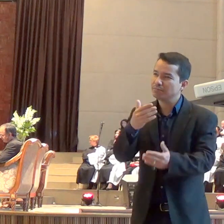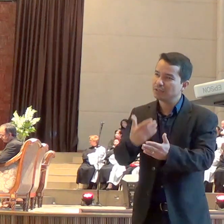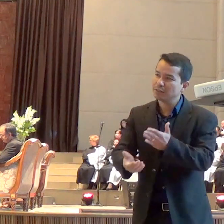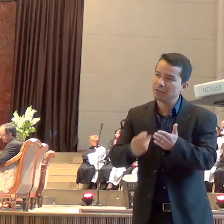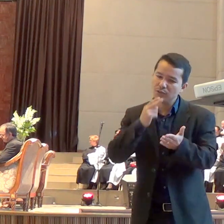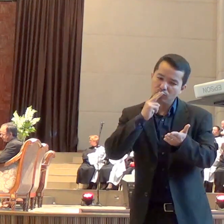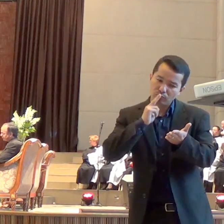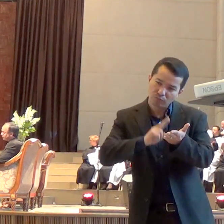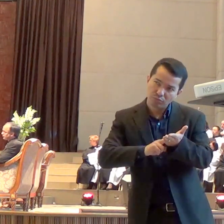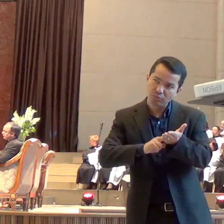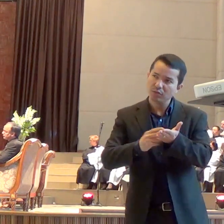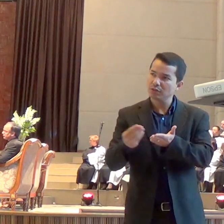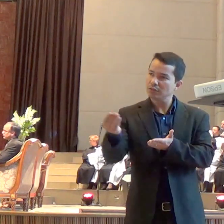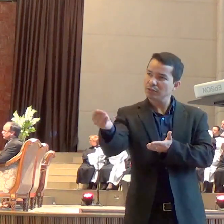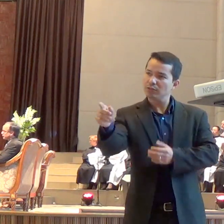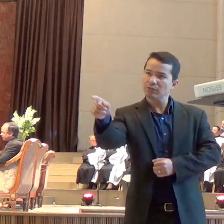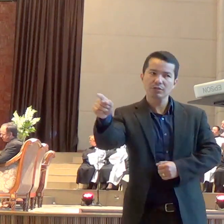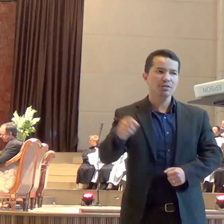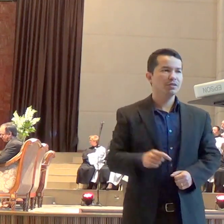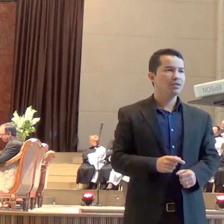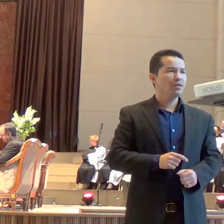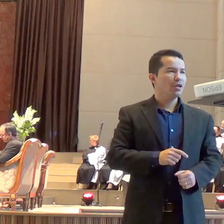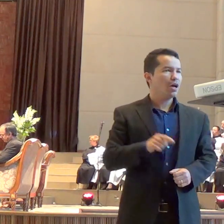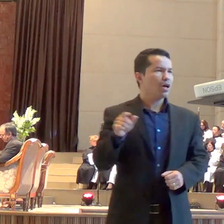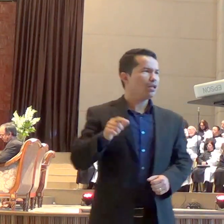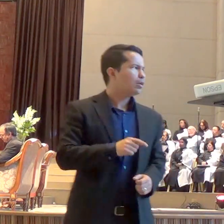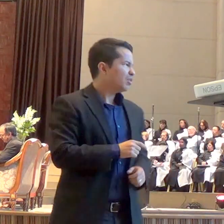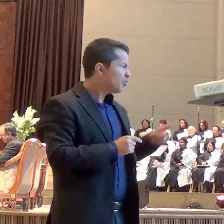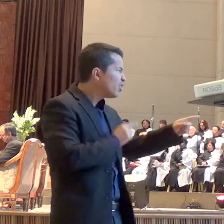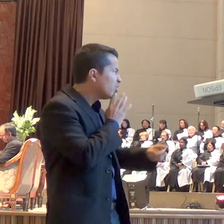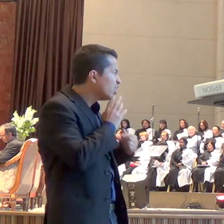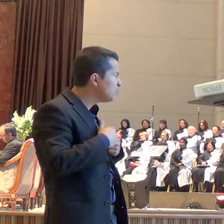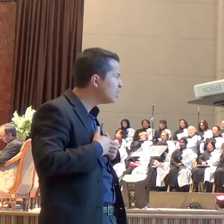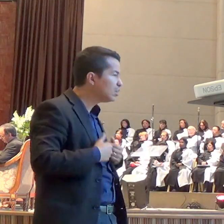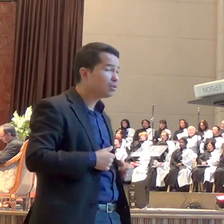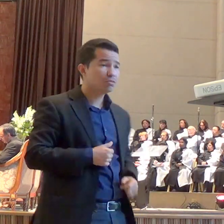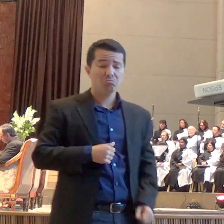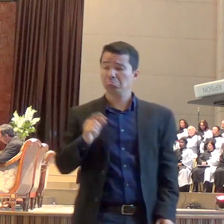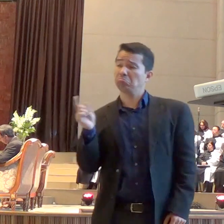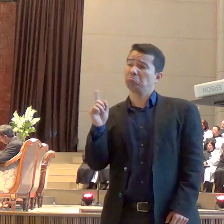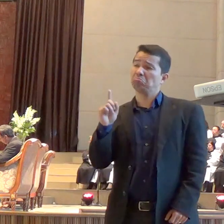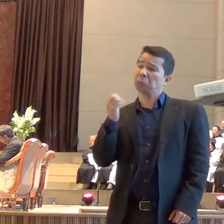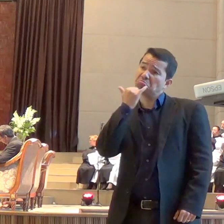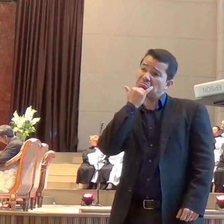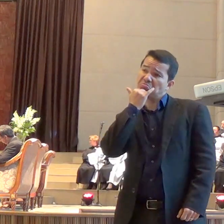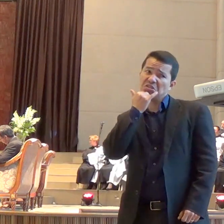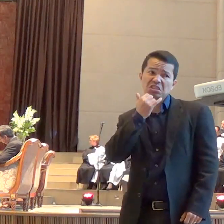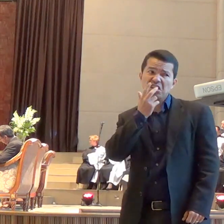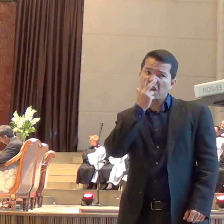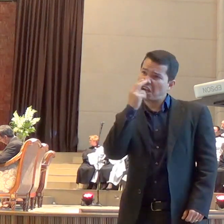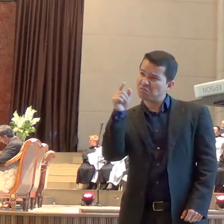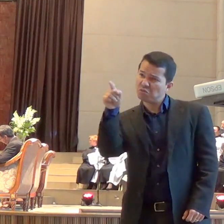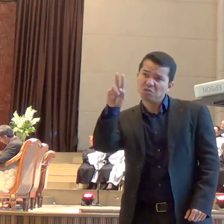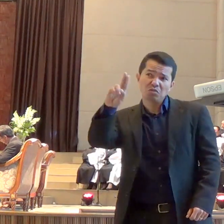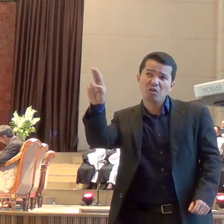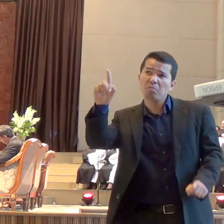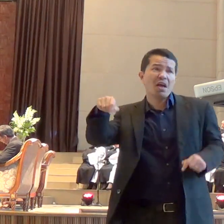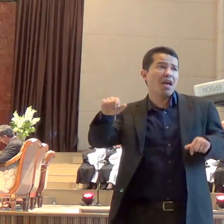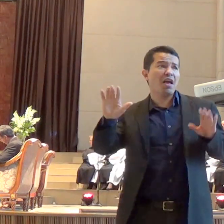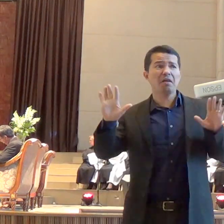disse assim, mas o Senhor me conhece? Não. E como é que o Senhor sabia o meu nome? Ela disse assim, eu achei que você chamava assim. E